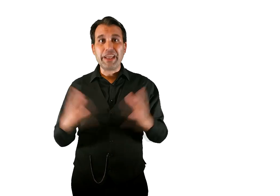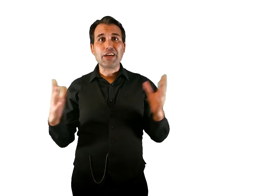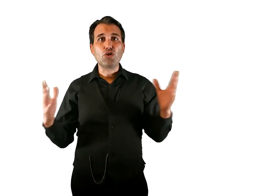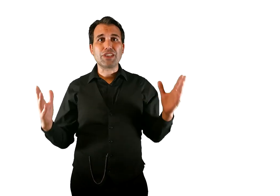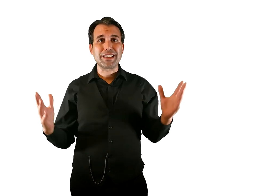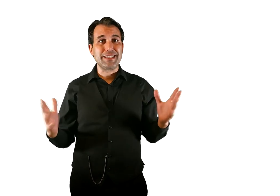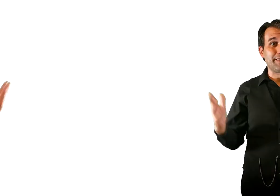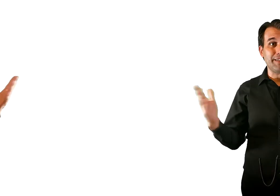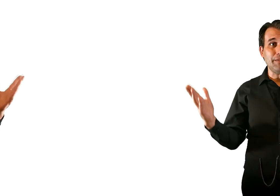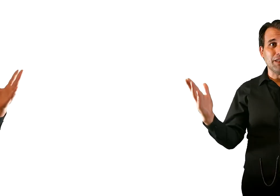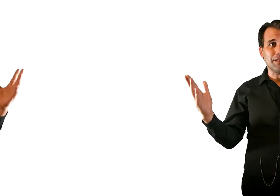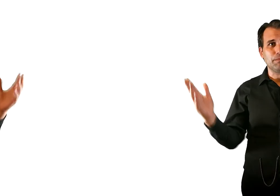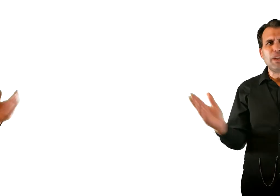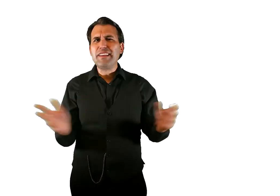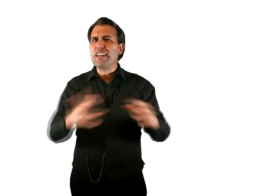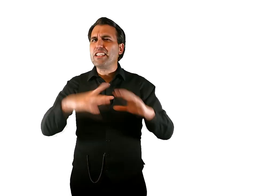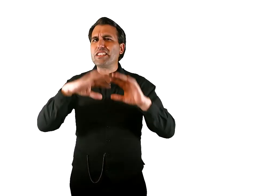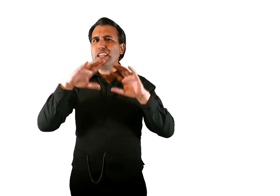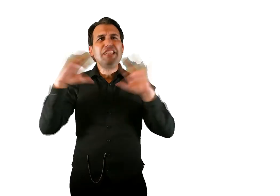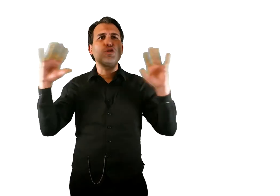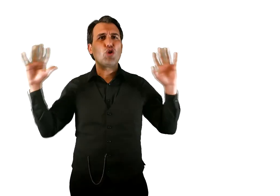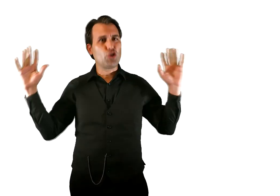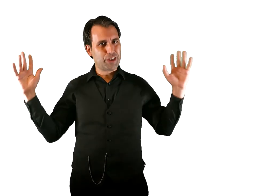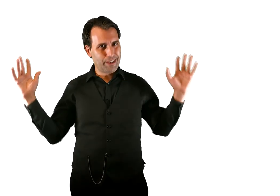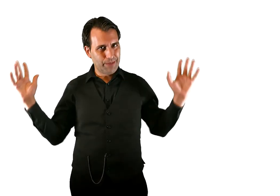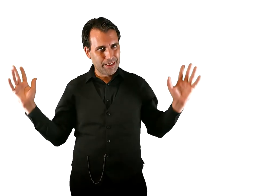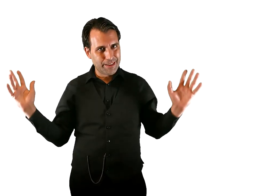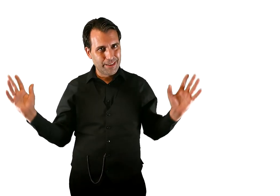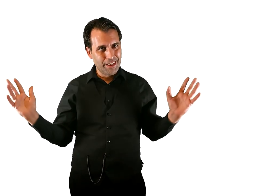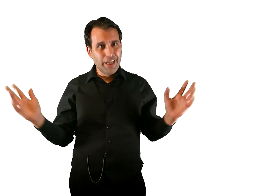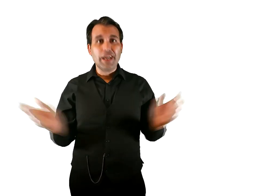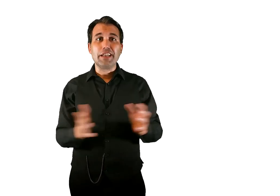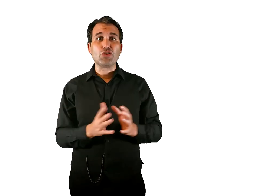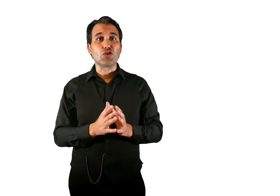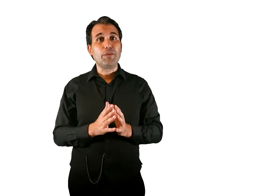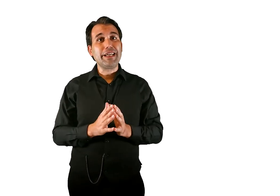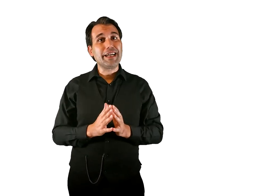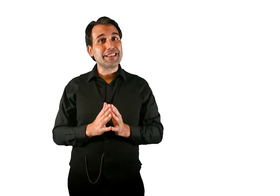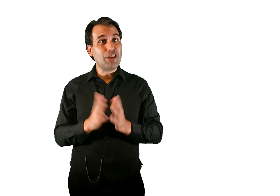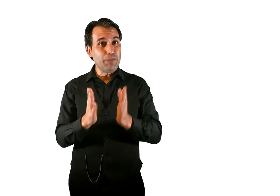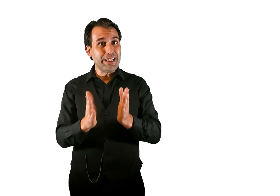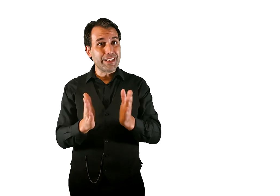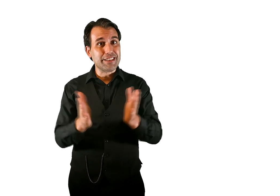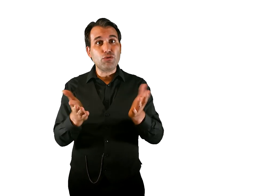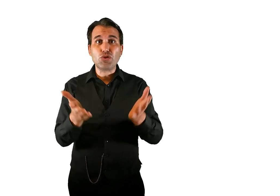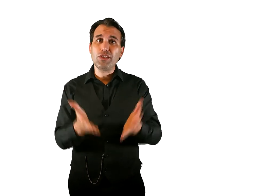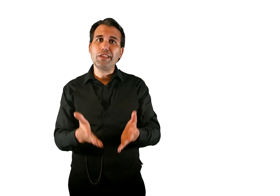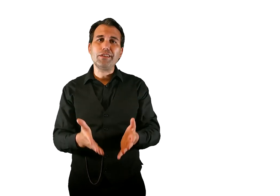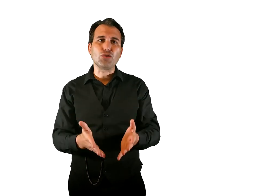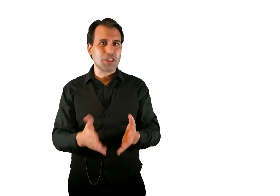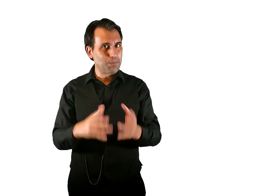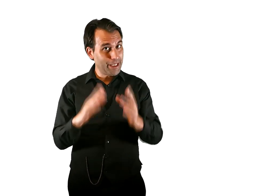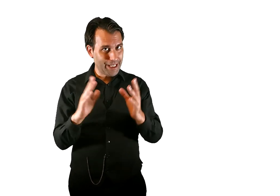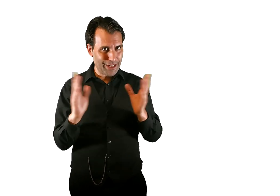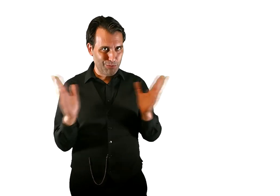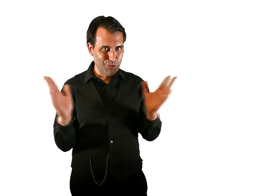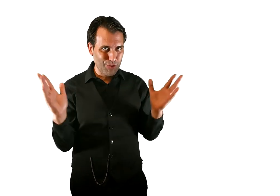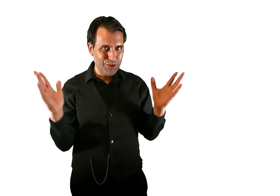habría cosas indecidibles, verdades incognoscibles. Esto nos obliga a ser humildes en nuestros intentos de explicar el mundo.